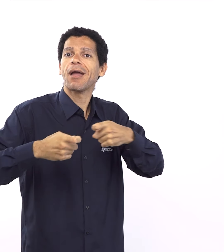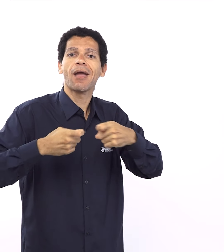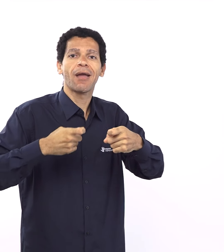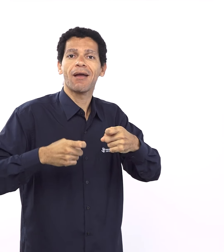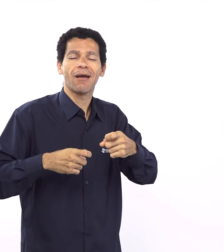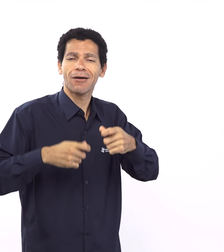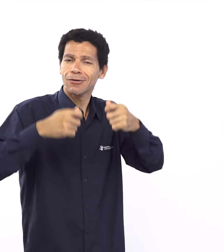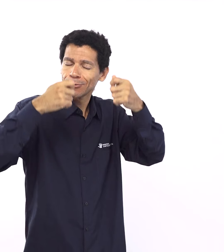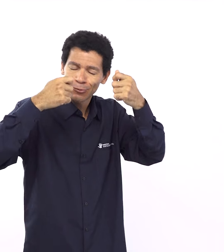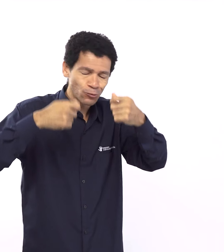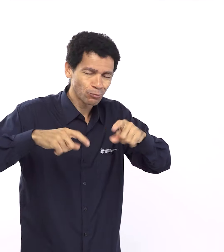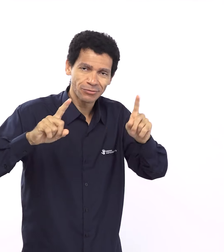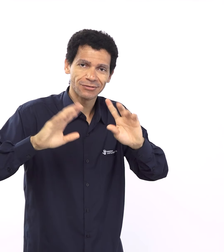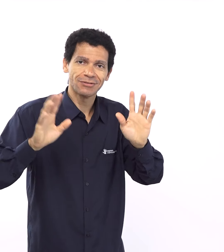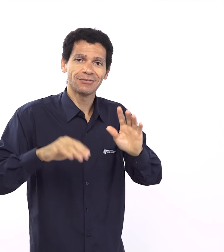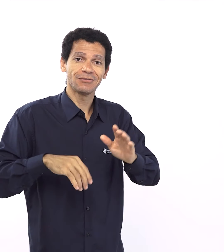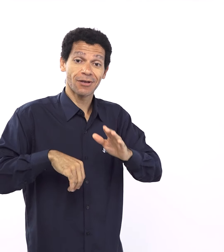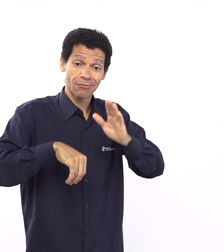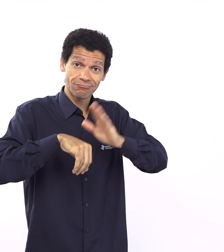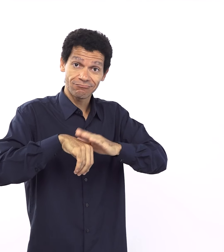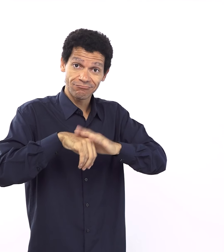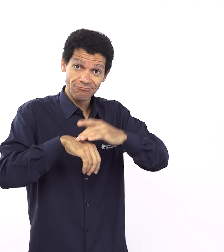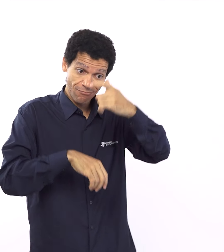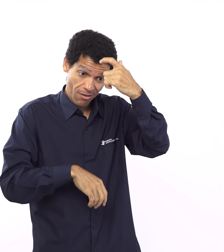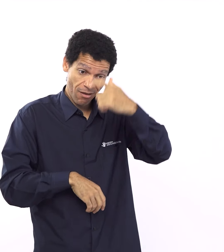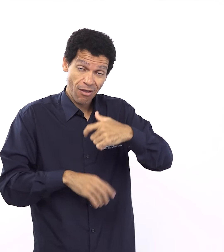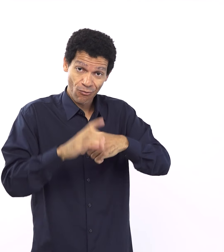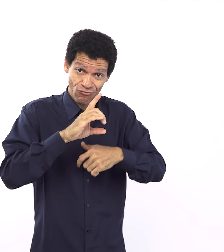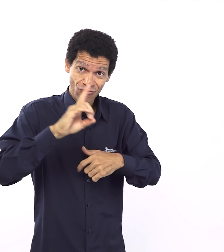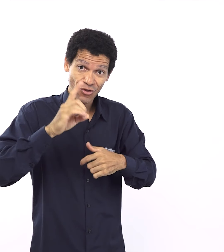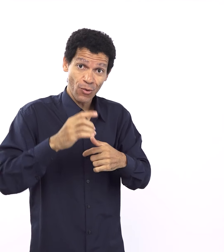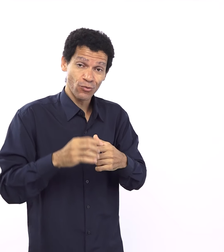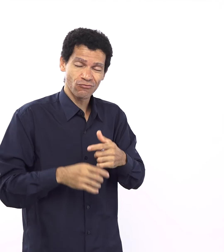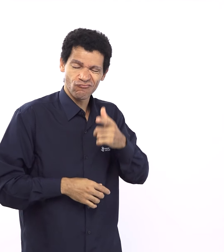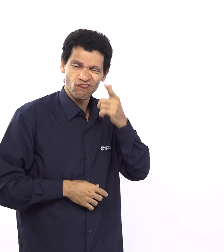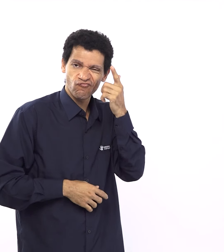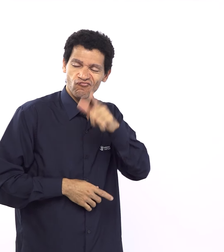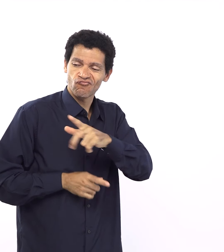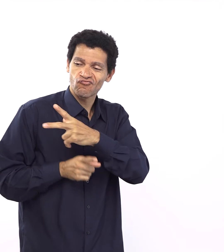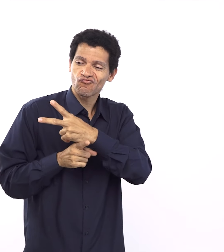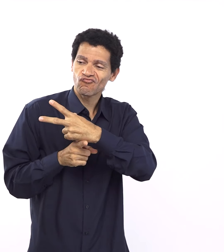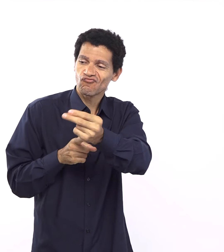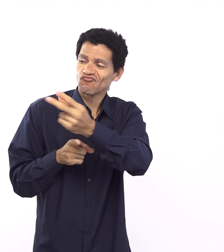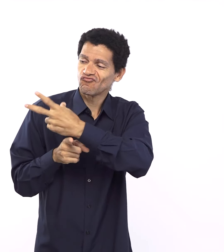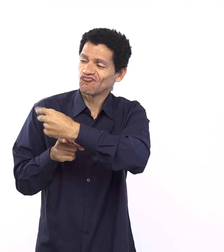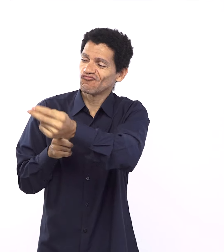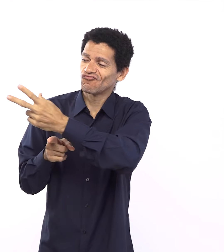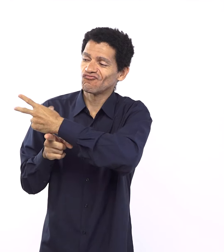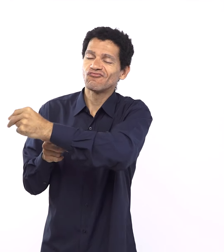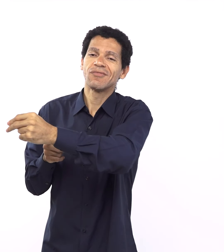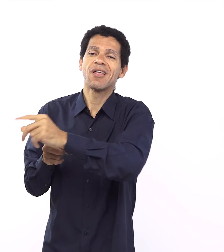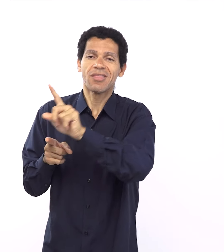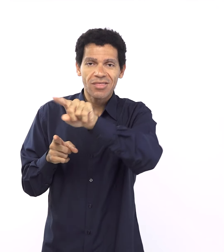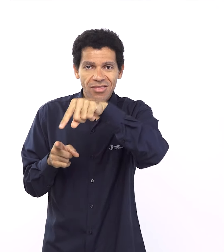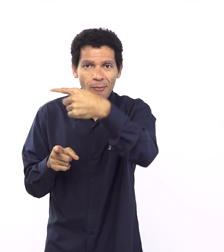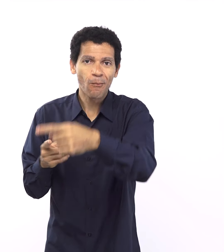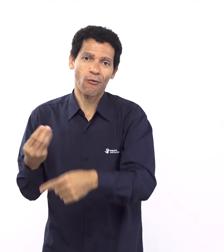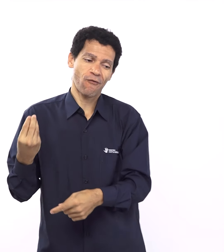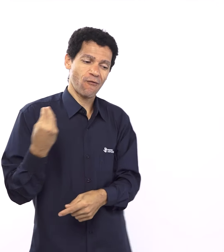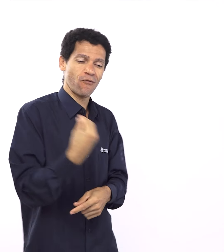alianças, mas o que me chama atenção é que Deus, ele, no capítulo 11, parece fazer juízo a Babel, né?